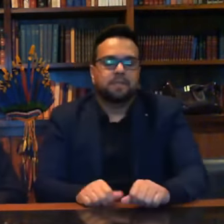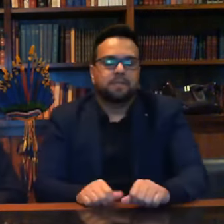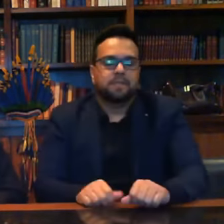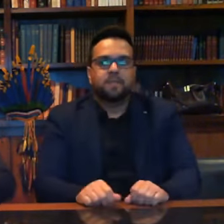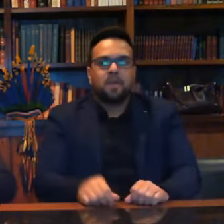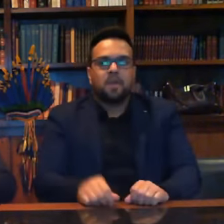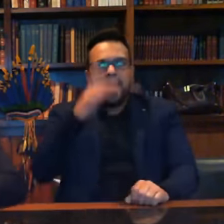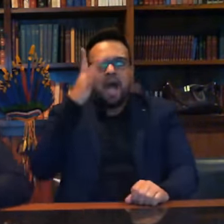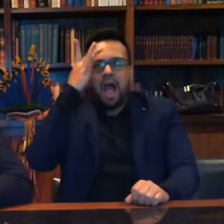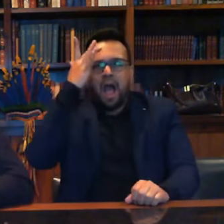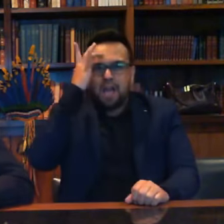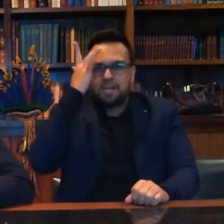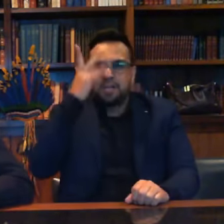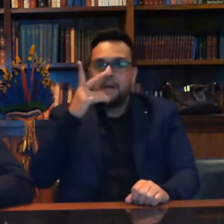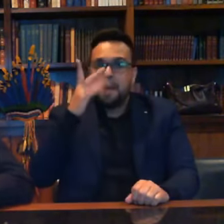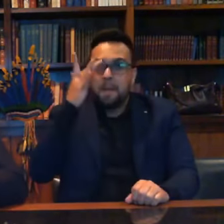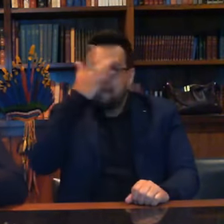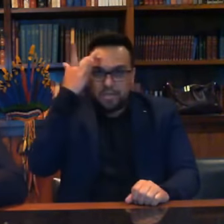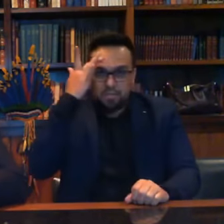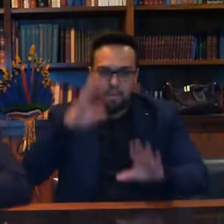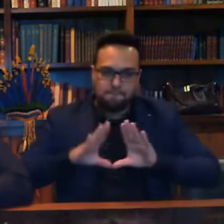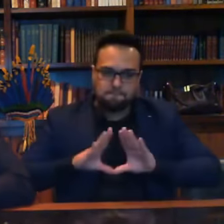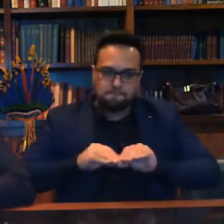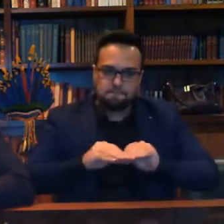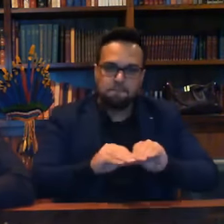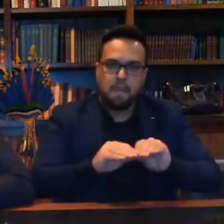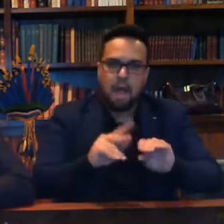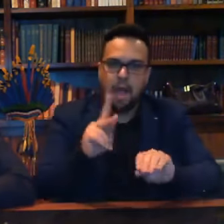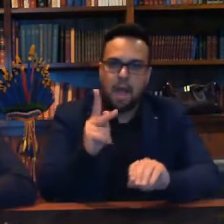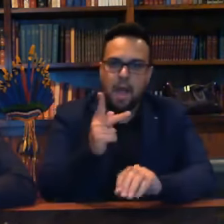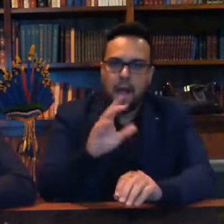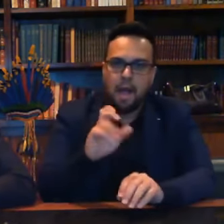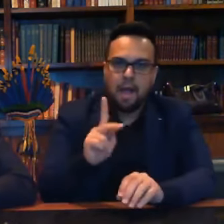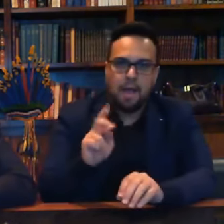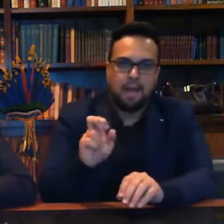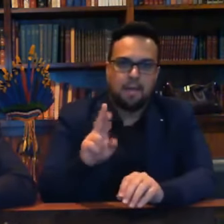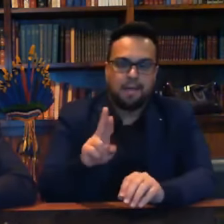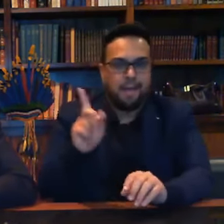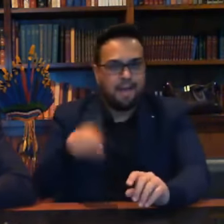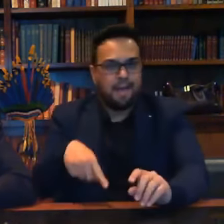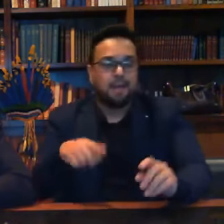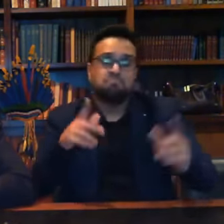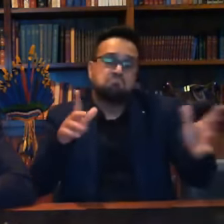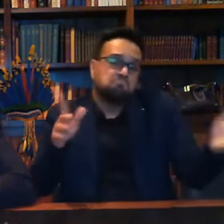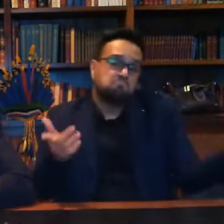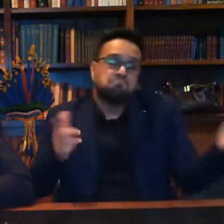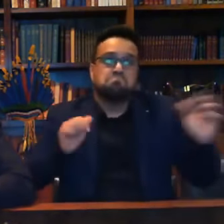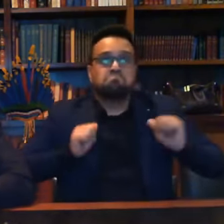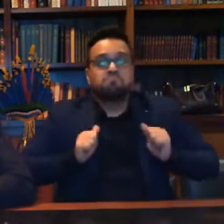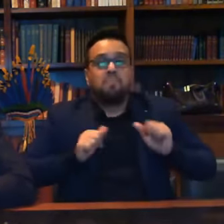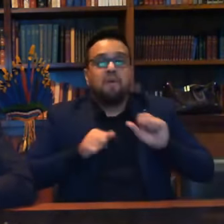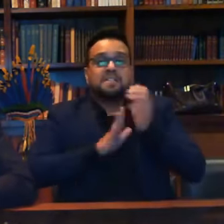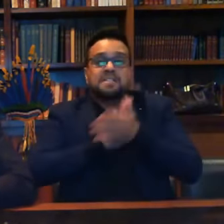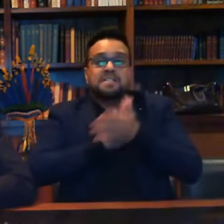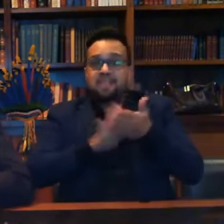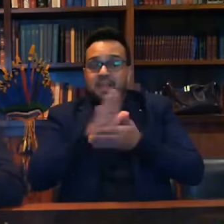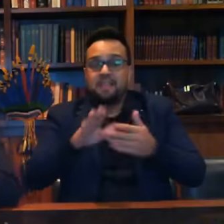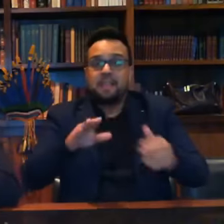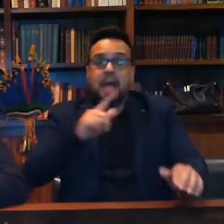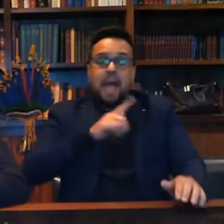HAC era um HAC turista? Ele não tinha o fazer. Lá em abril de 2018,